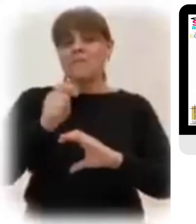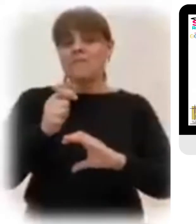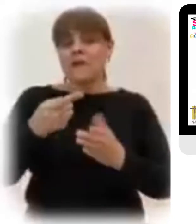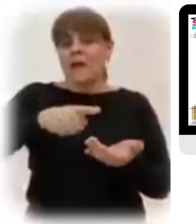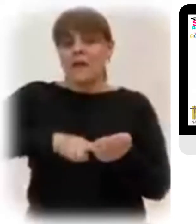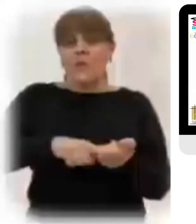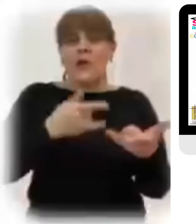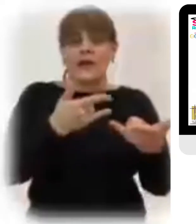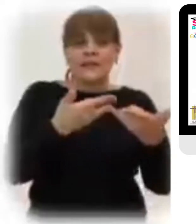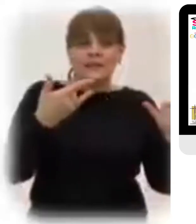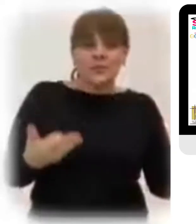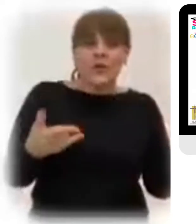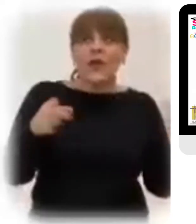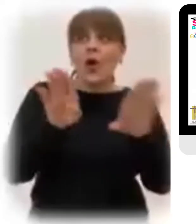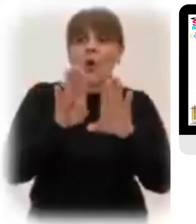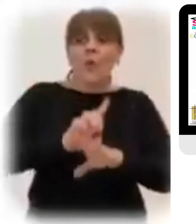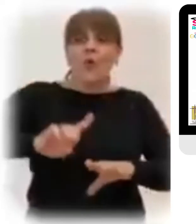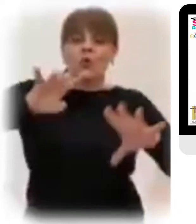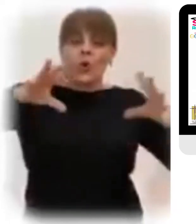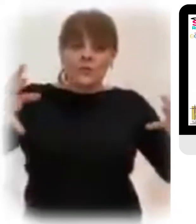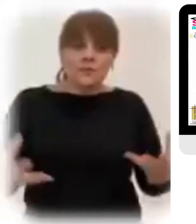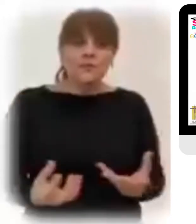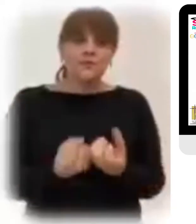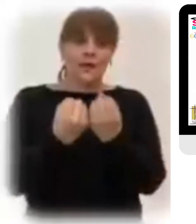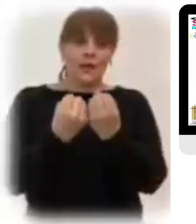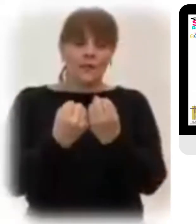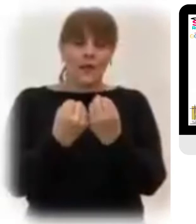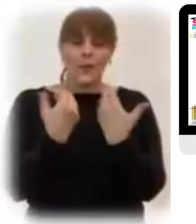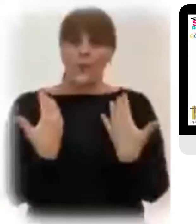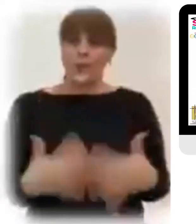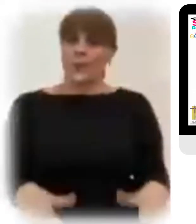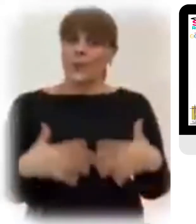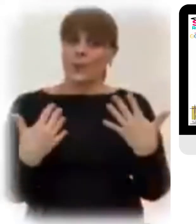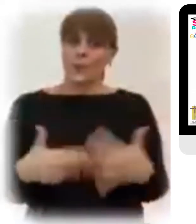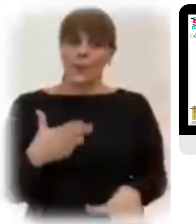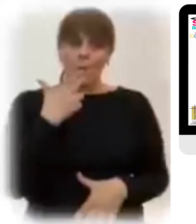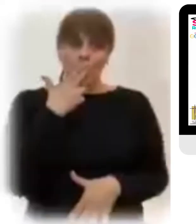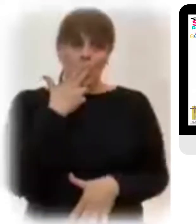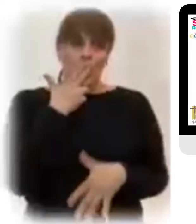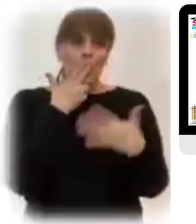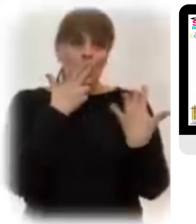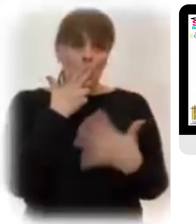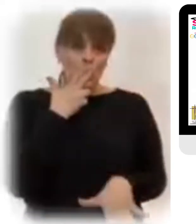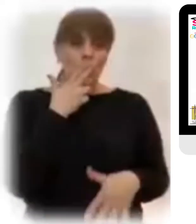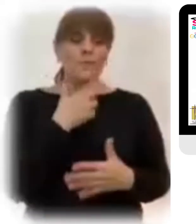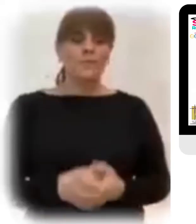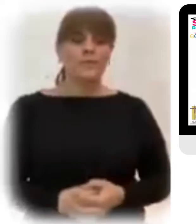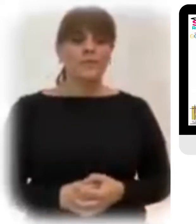resumiendo la historia de la salvación Llena de sentido y vida esta celebración